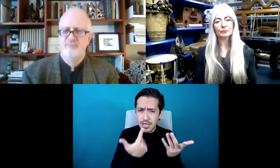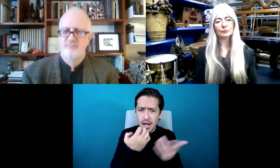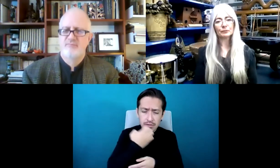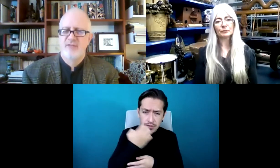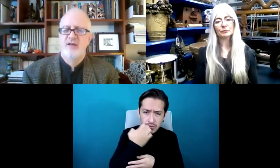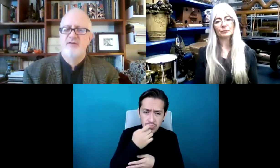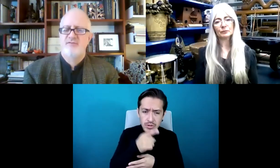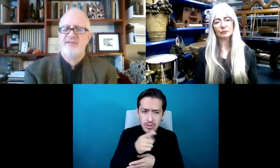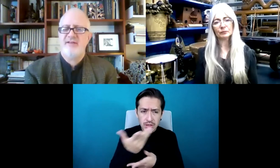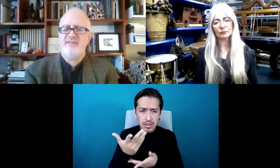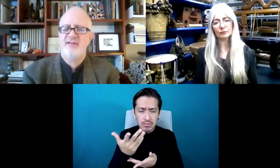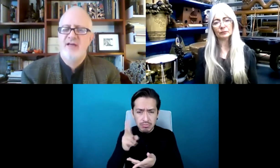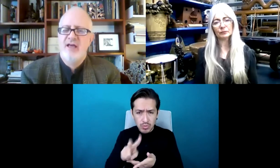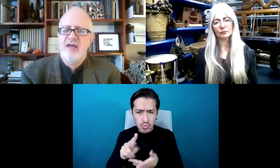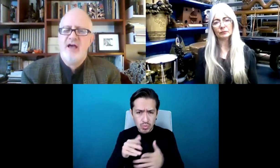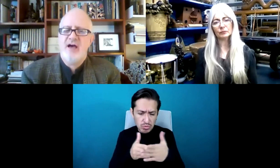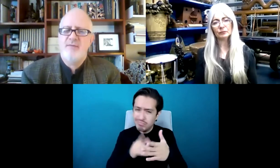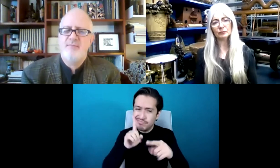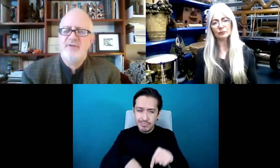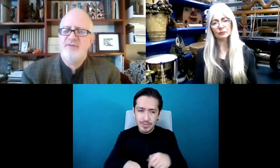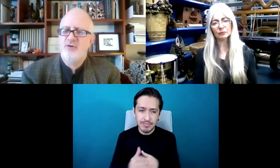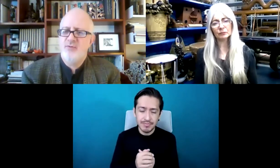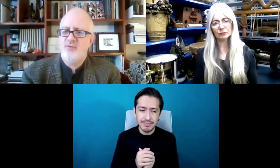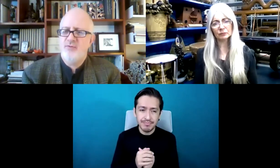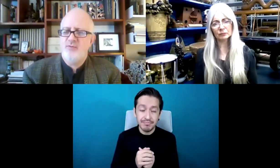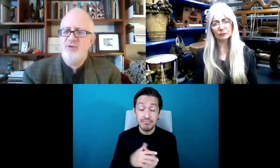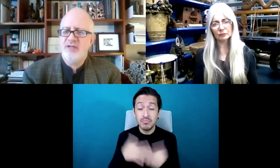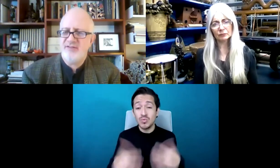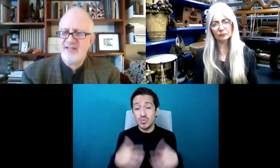puentes, no muros. Fantástico.